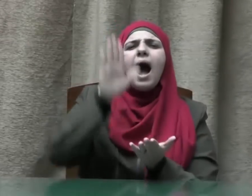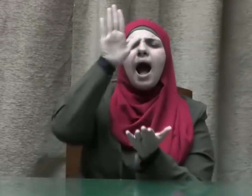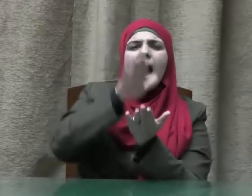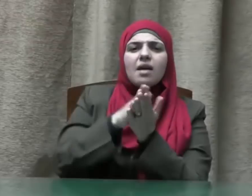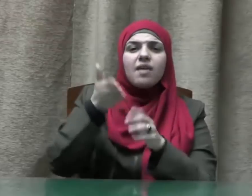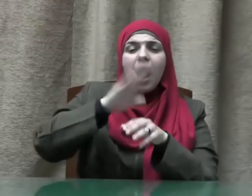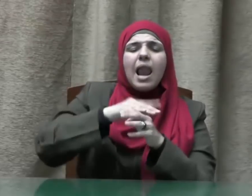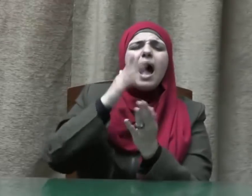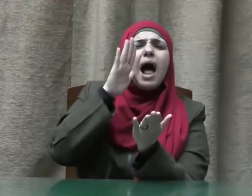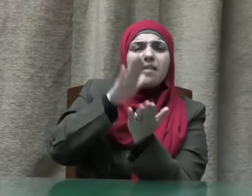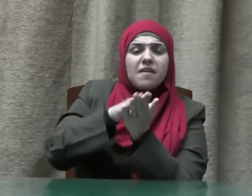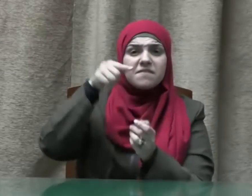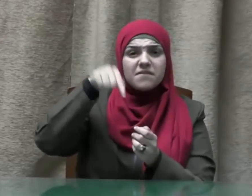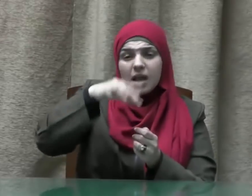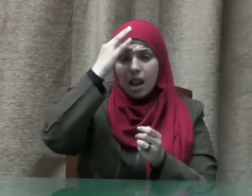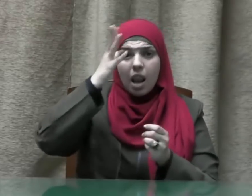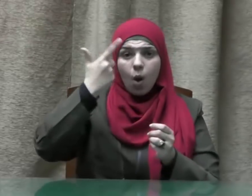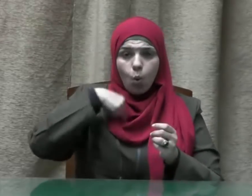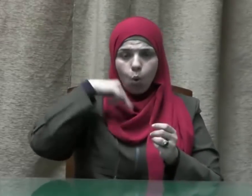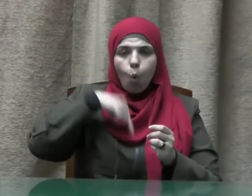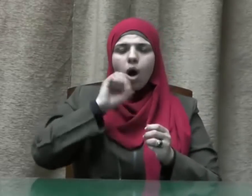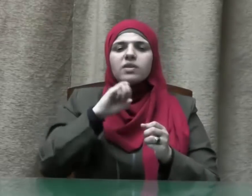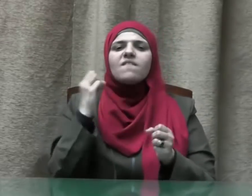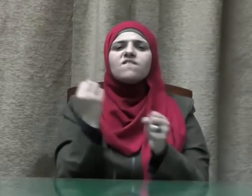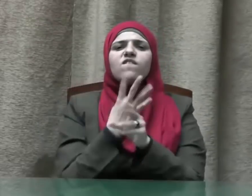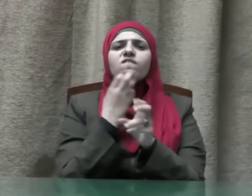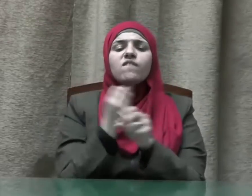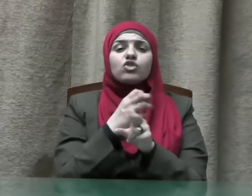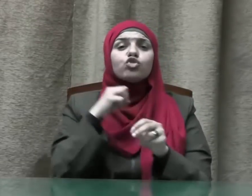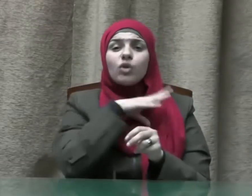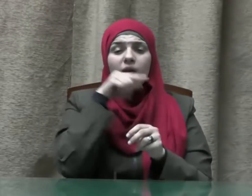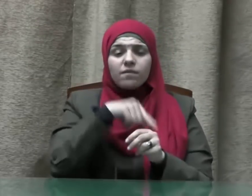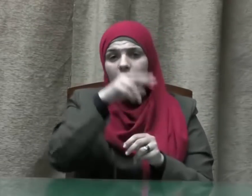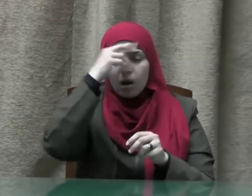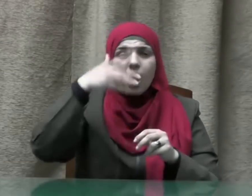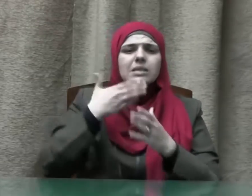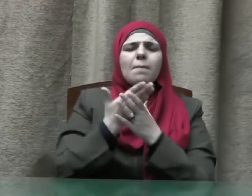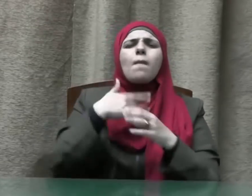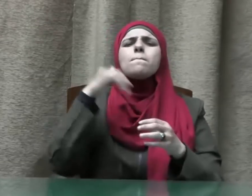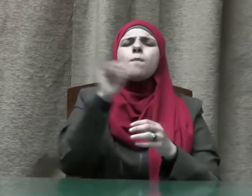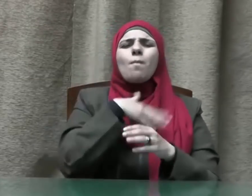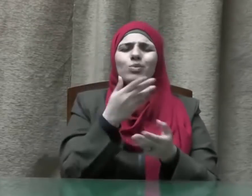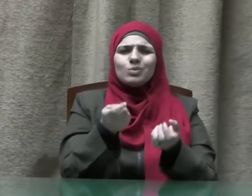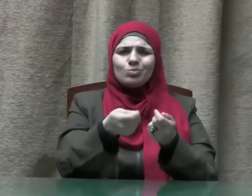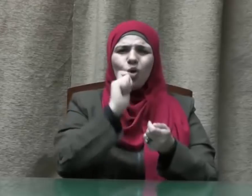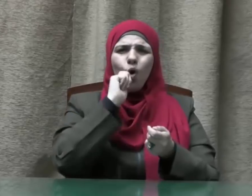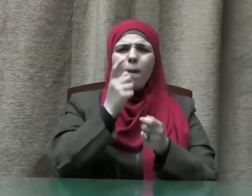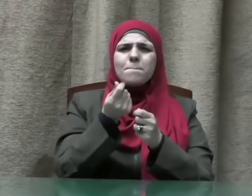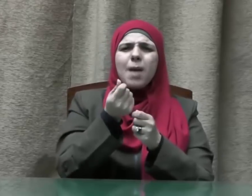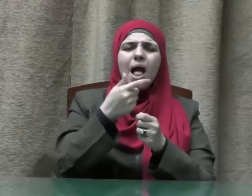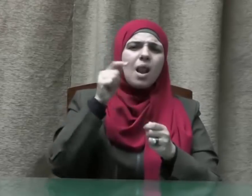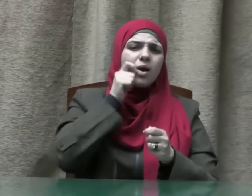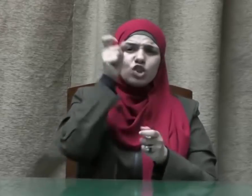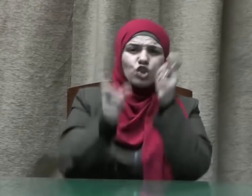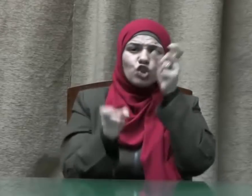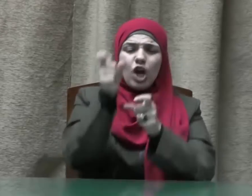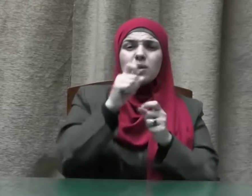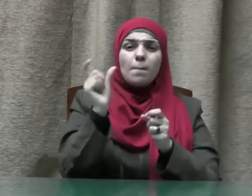وهو فيها فاجر ليقططع بها مال امرء مسلم لقي